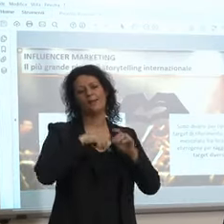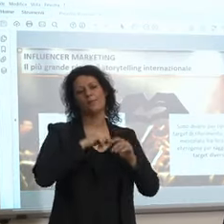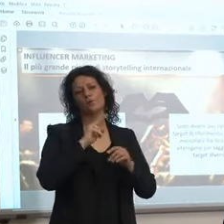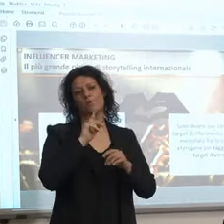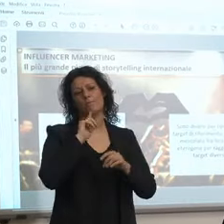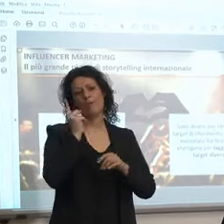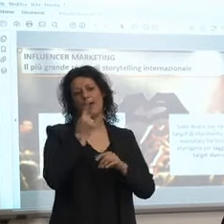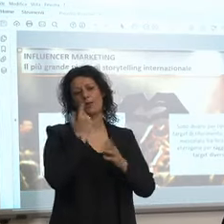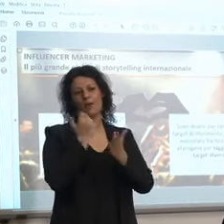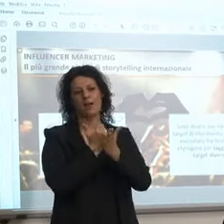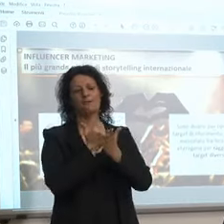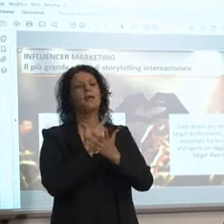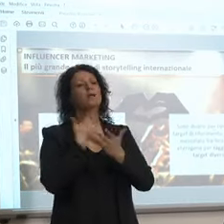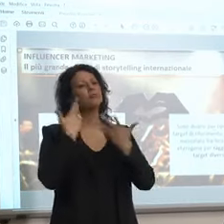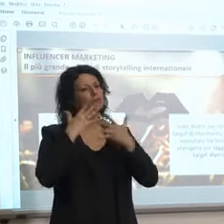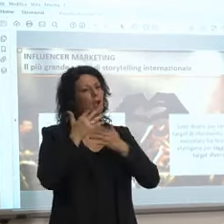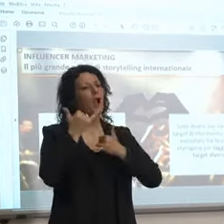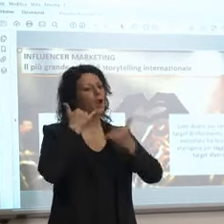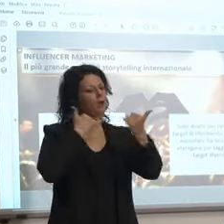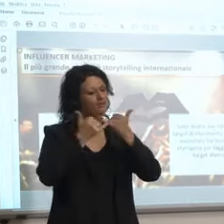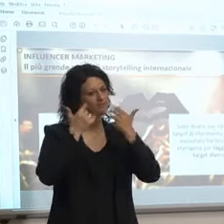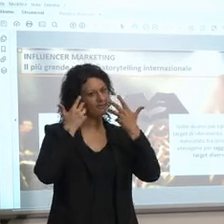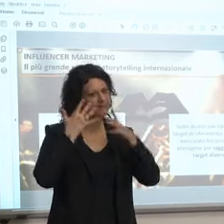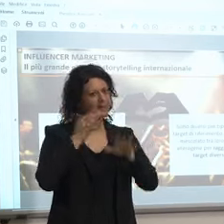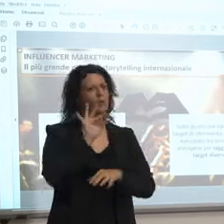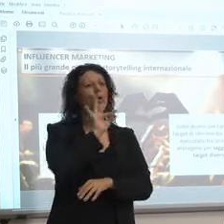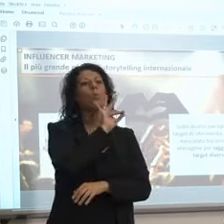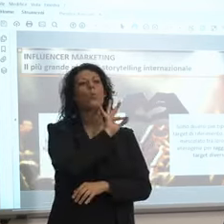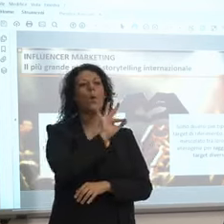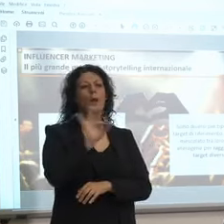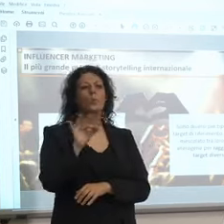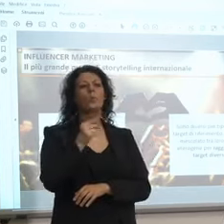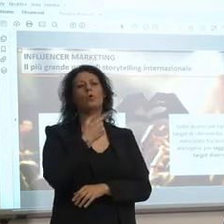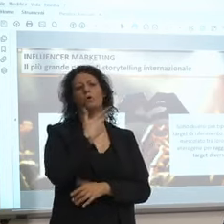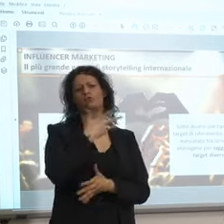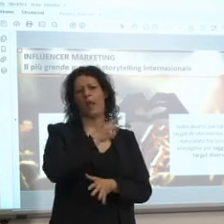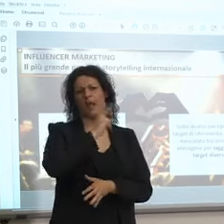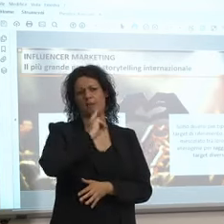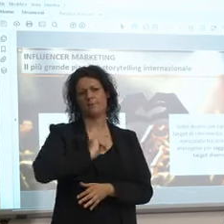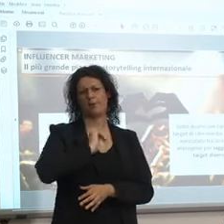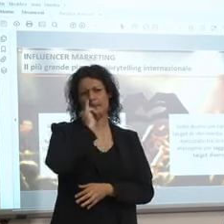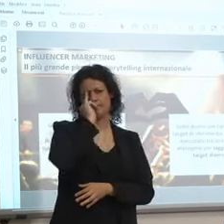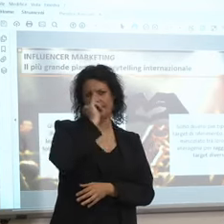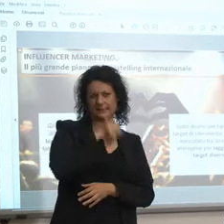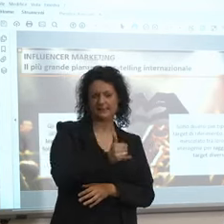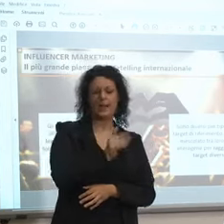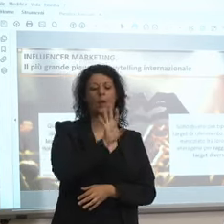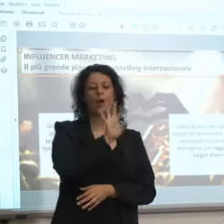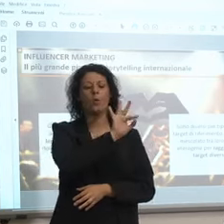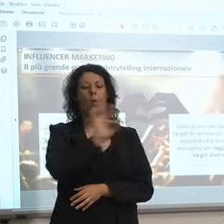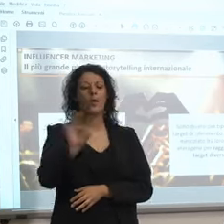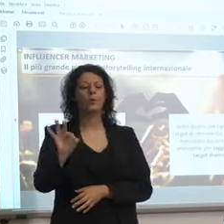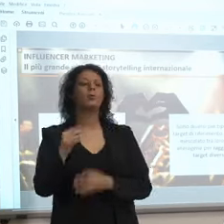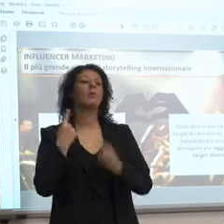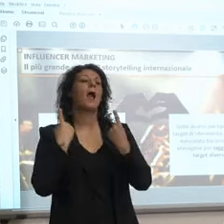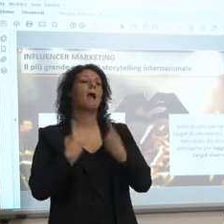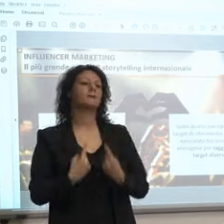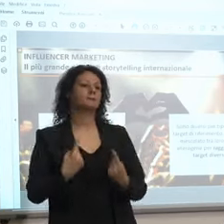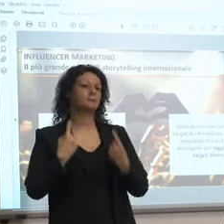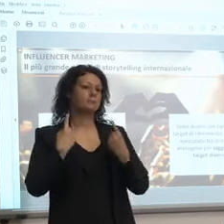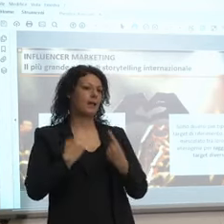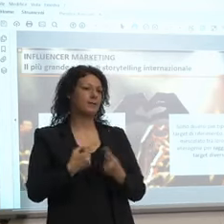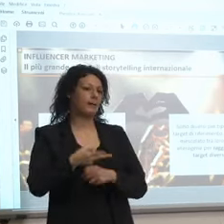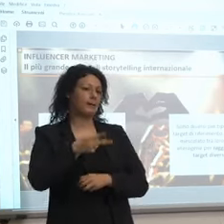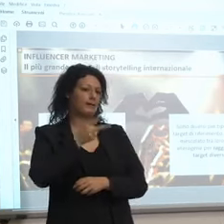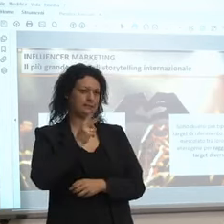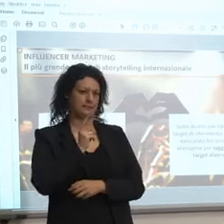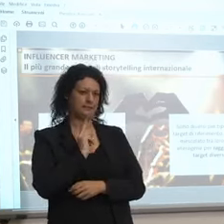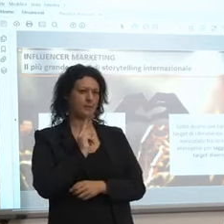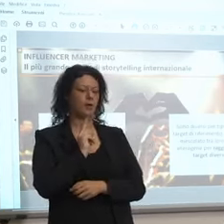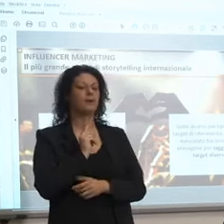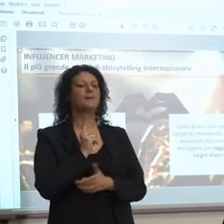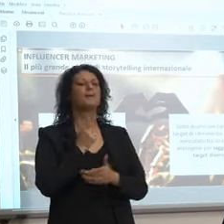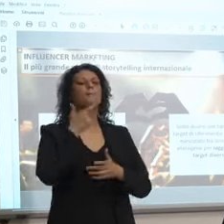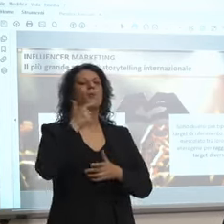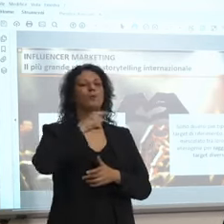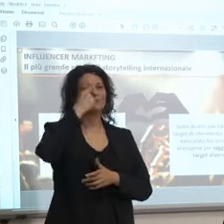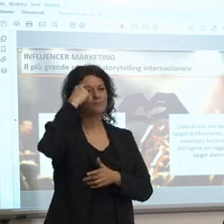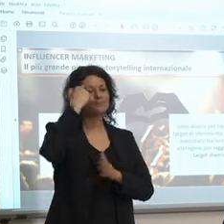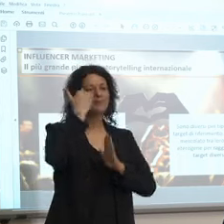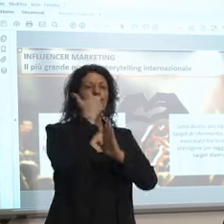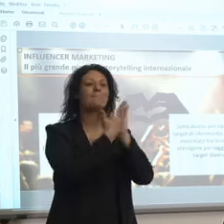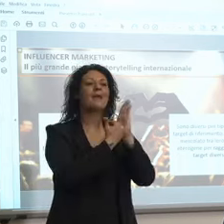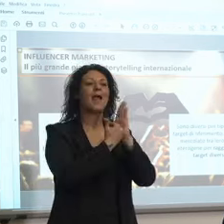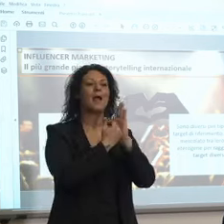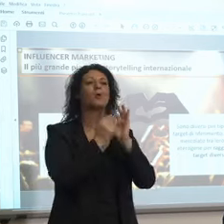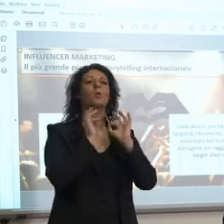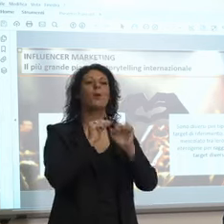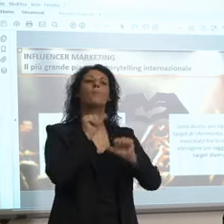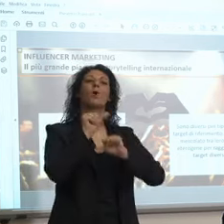sì qualcuno ci ha detto che vuole vedere il percorso e quindi siccome ripeto questo è dinamico può essere che li cambiamo anche in base a quello che viene su